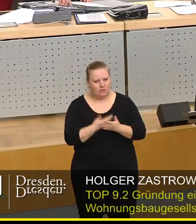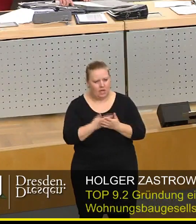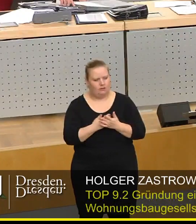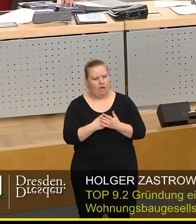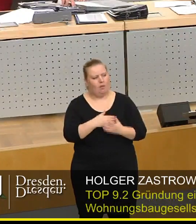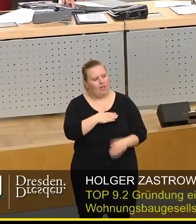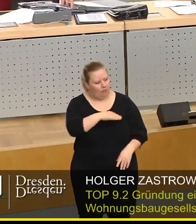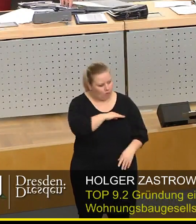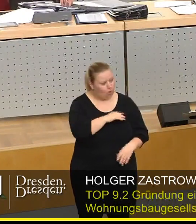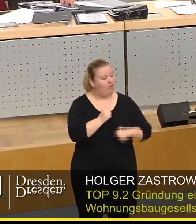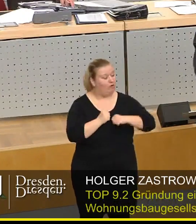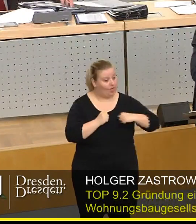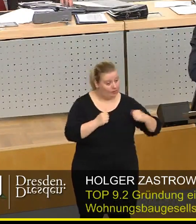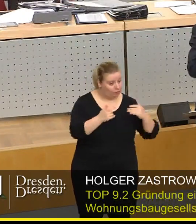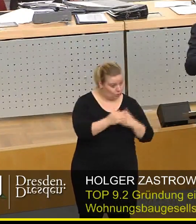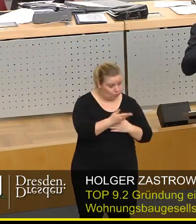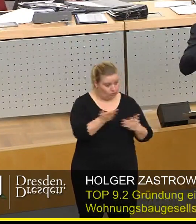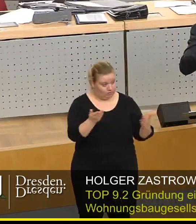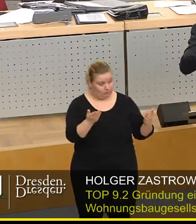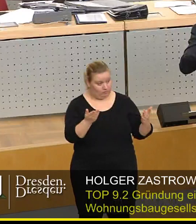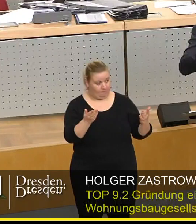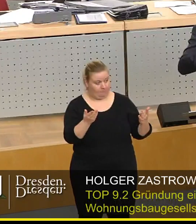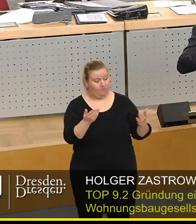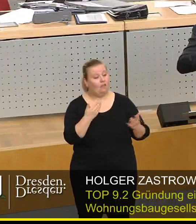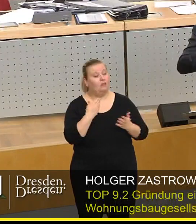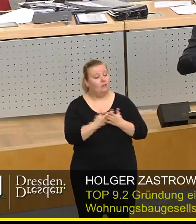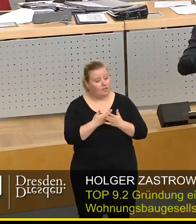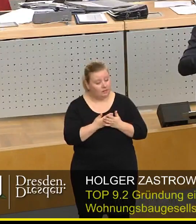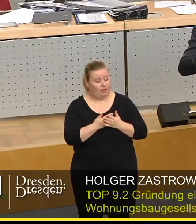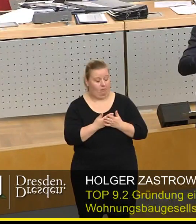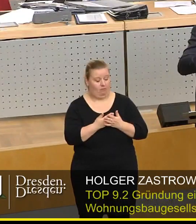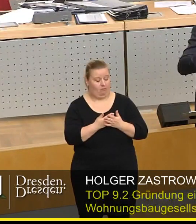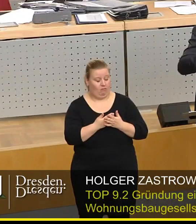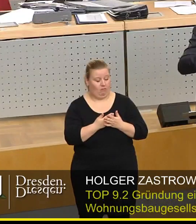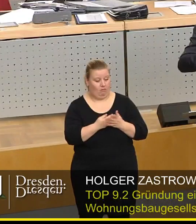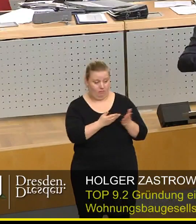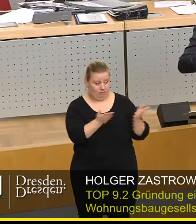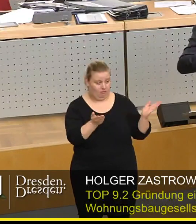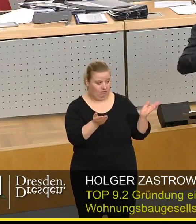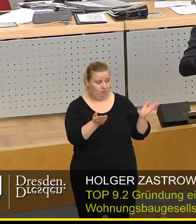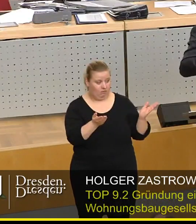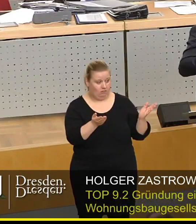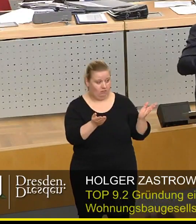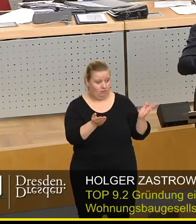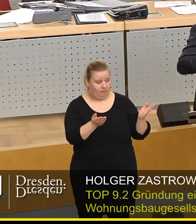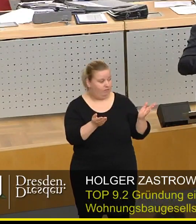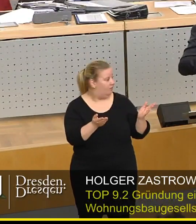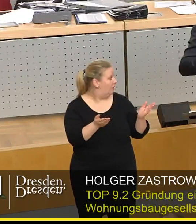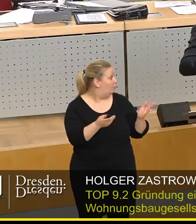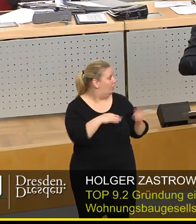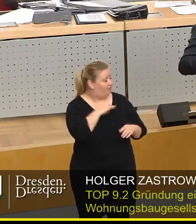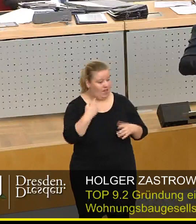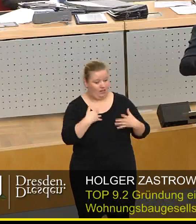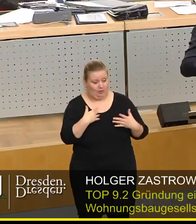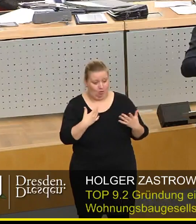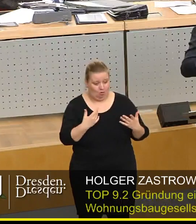liebe Kollegen von links und grün, deswegen von links und grün, ich, ja leider, ganz schön viel